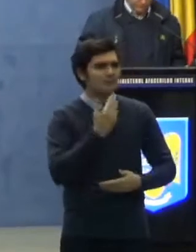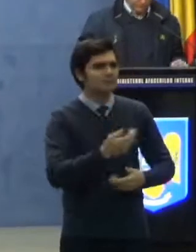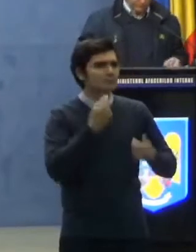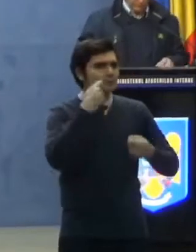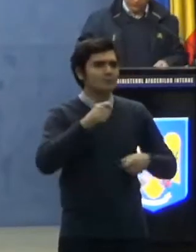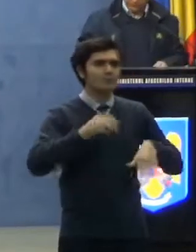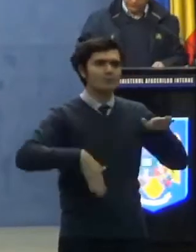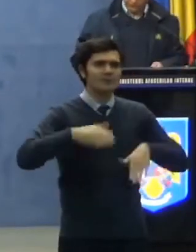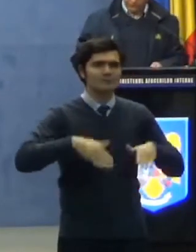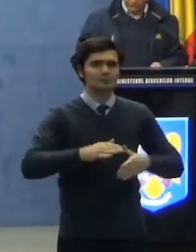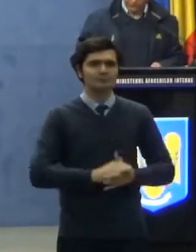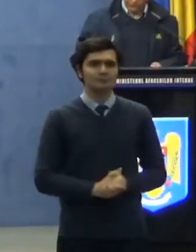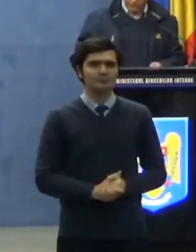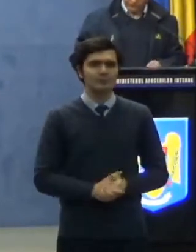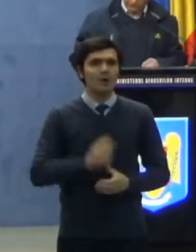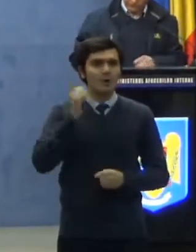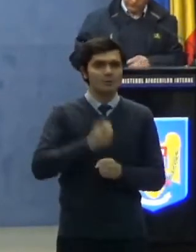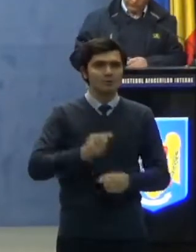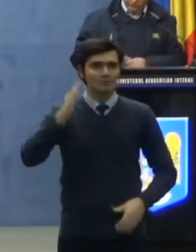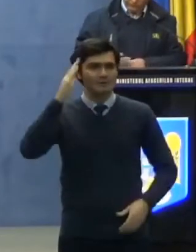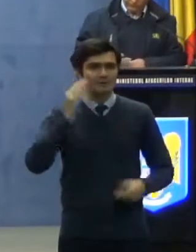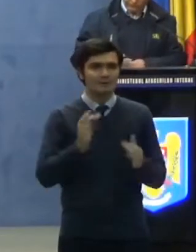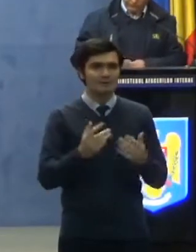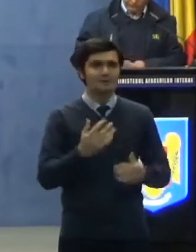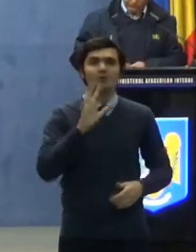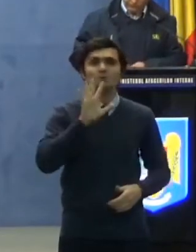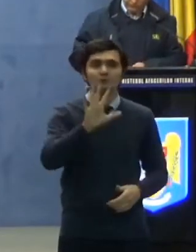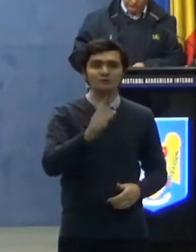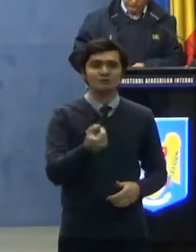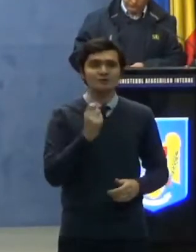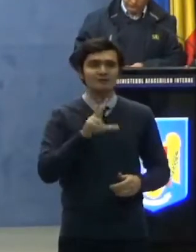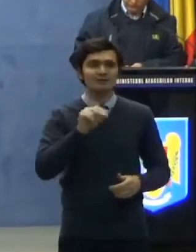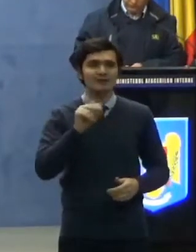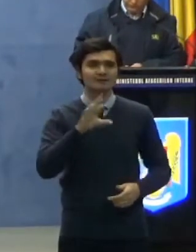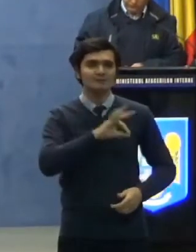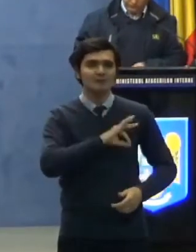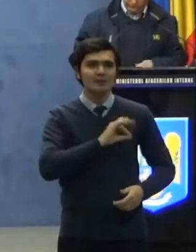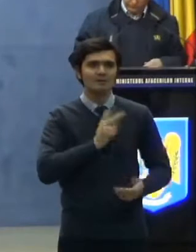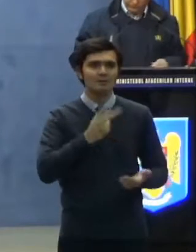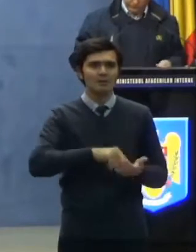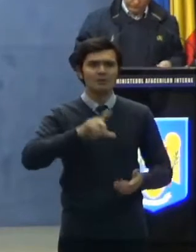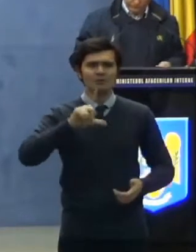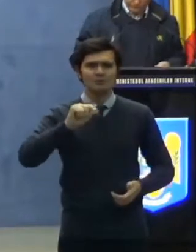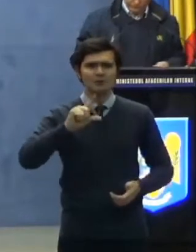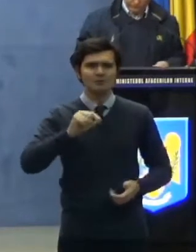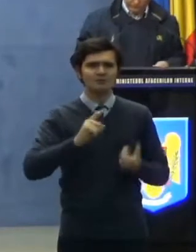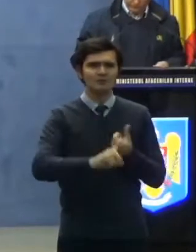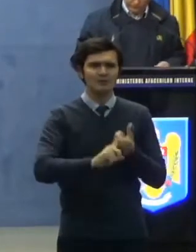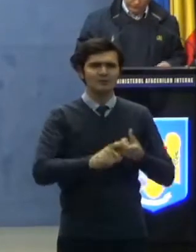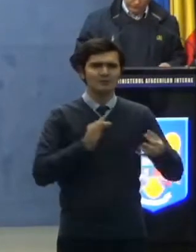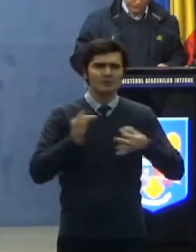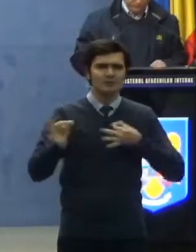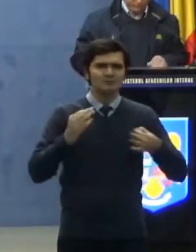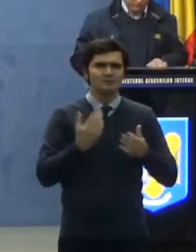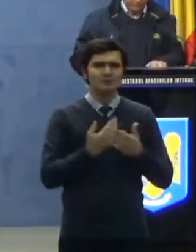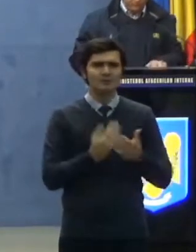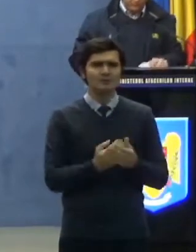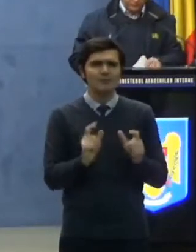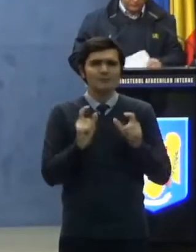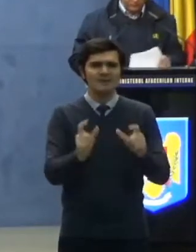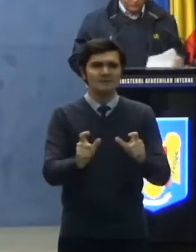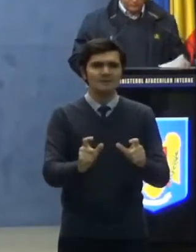ministru! Ordonanța militară numărul 5 din 30 martie 2020 privind măsuri de prevenire